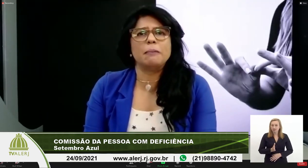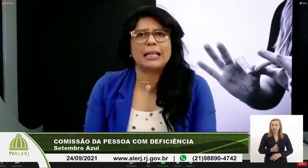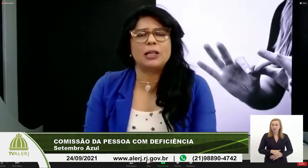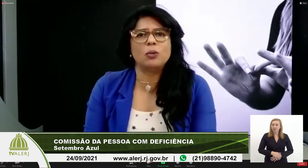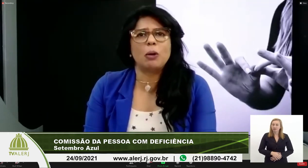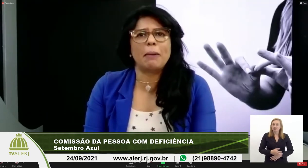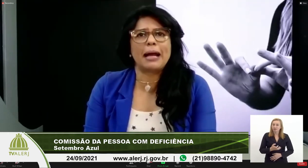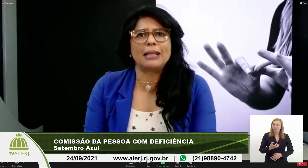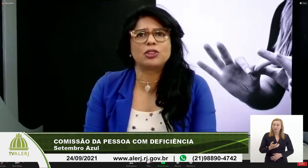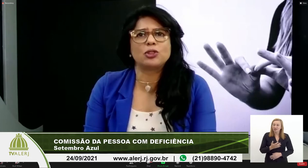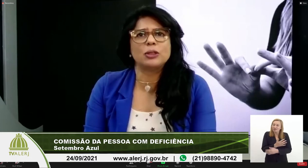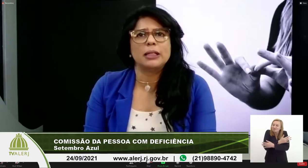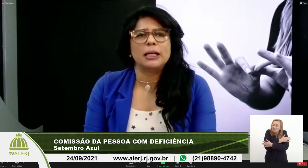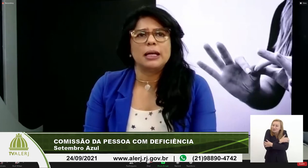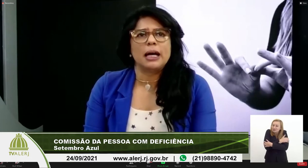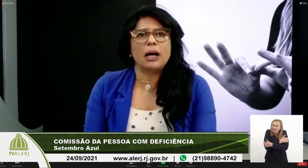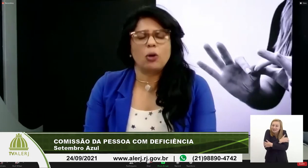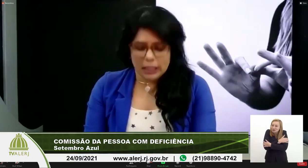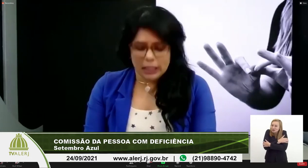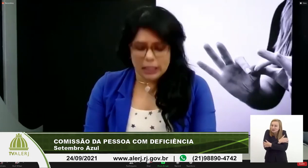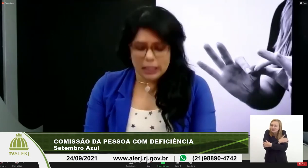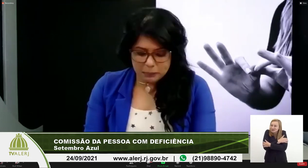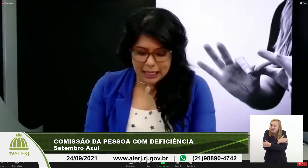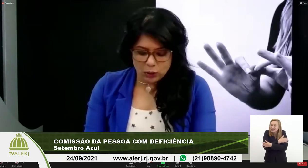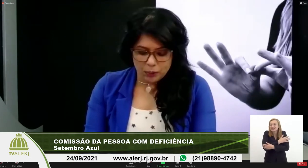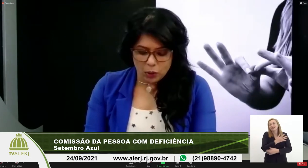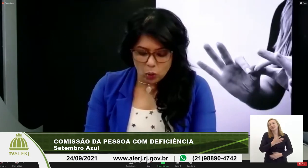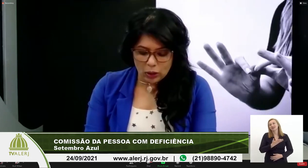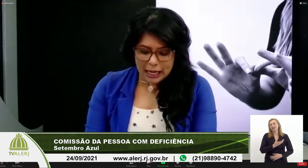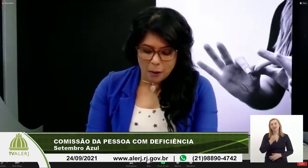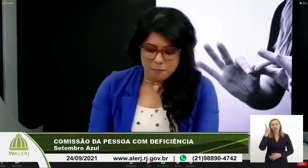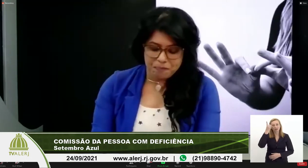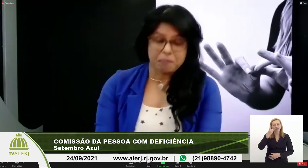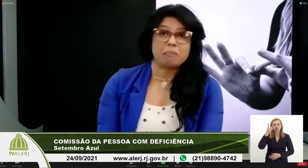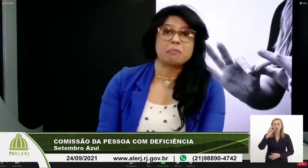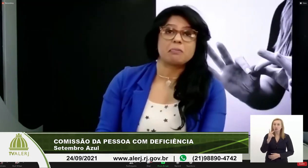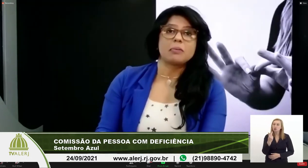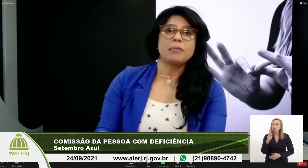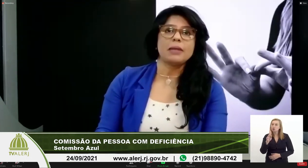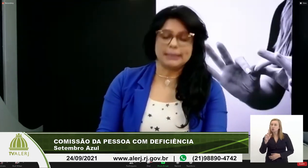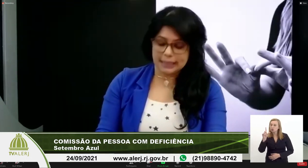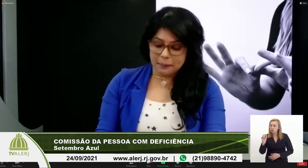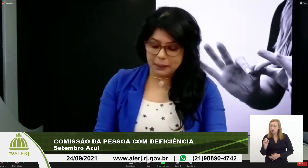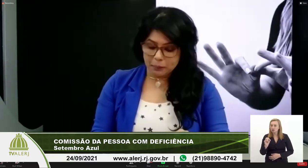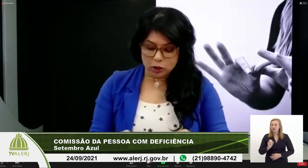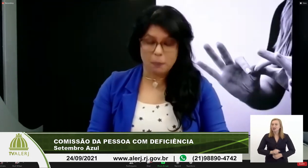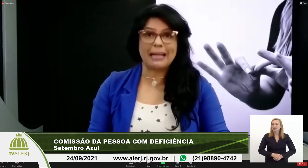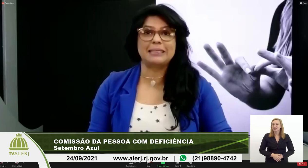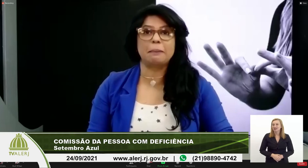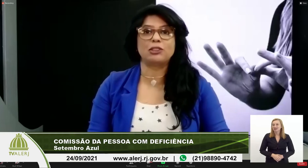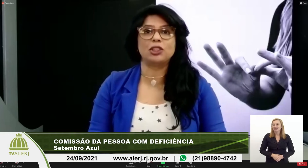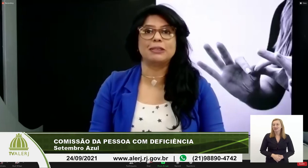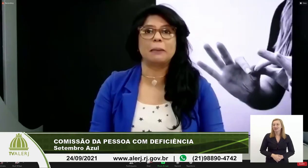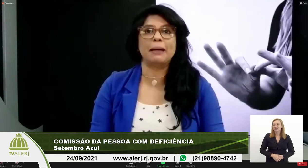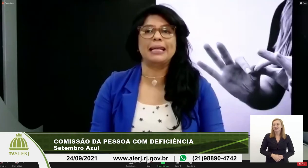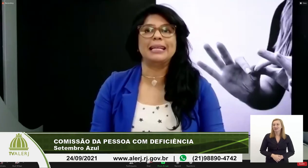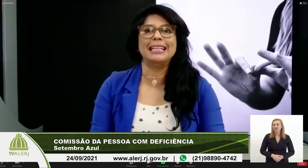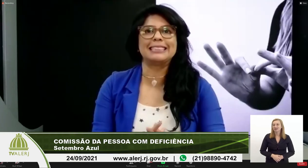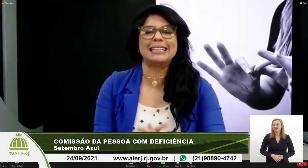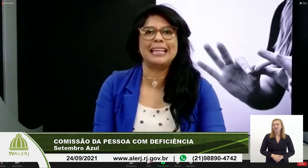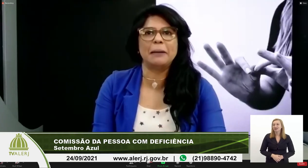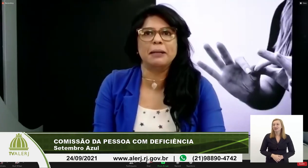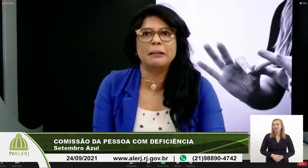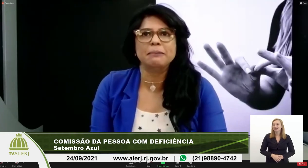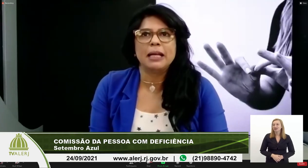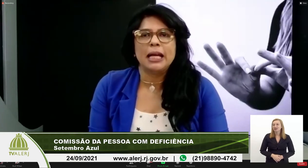mandar aqui o meu abraço ao querido deputado Hugo Leal sempre muito participativo também